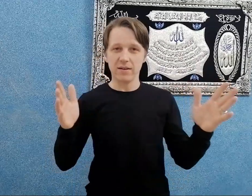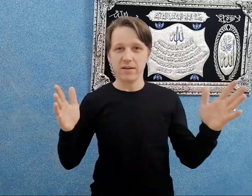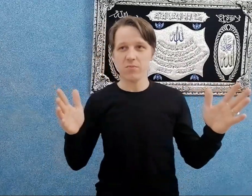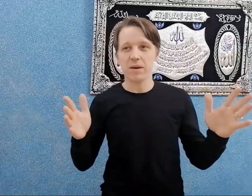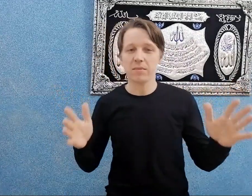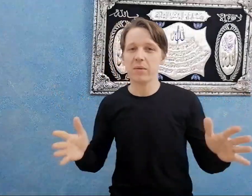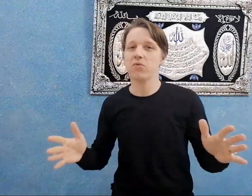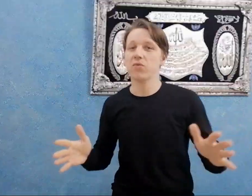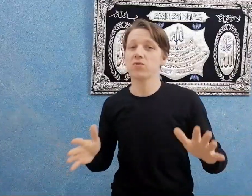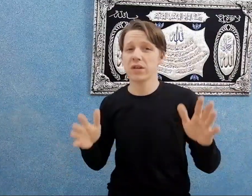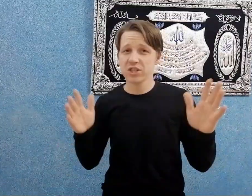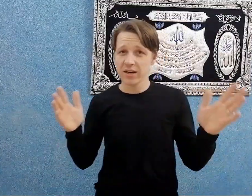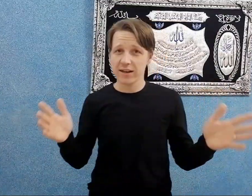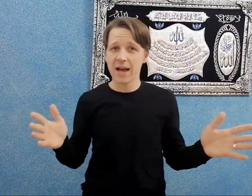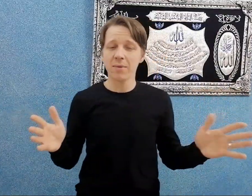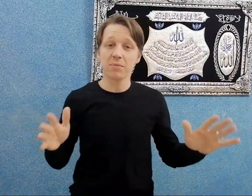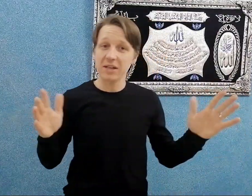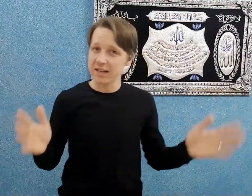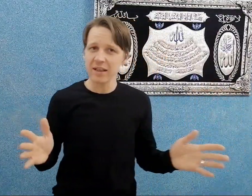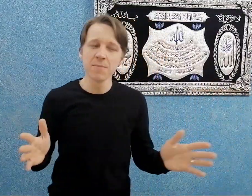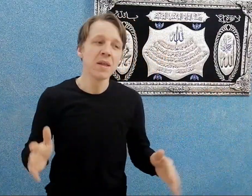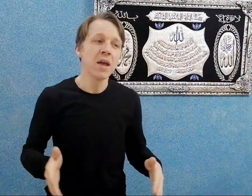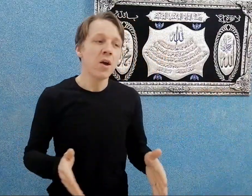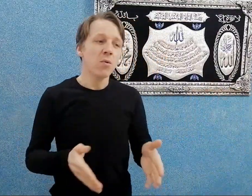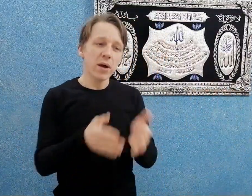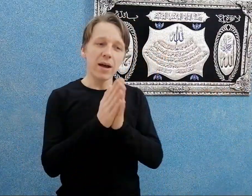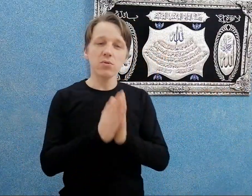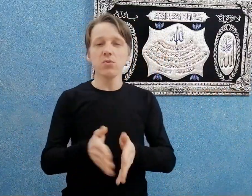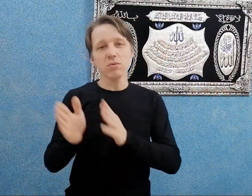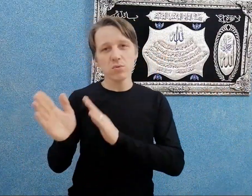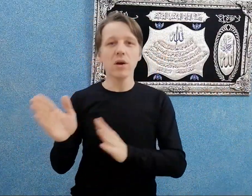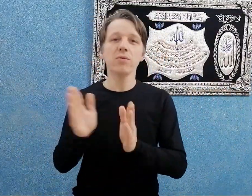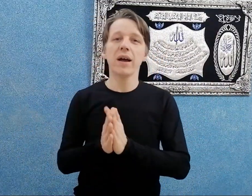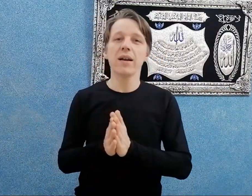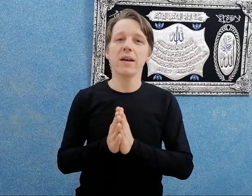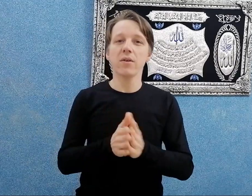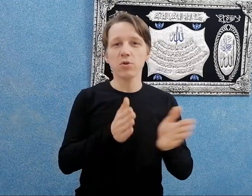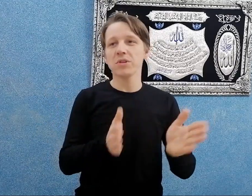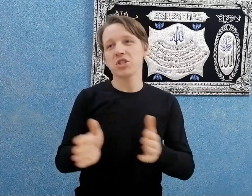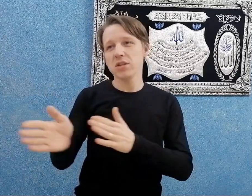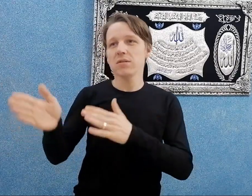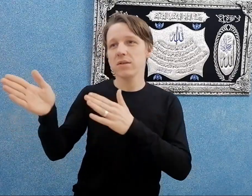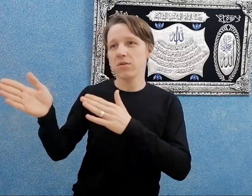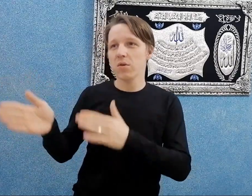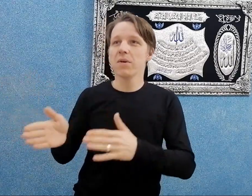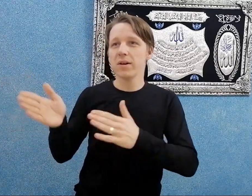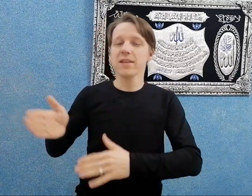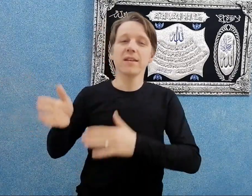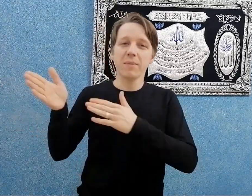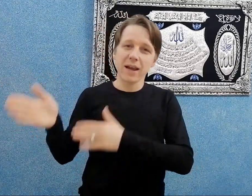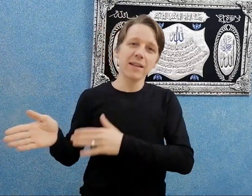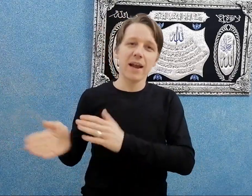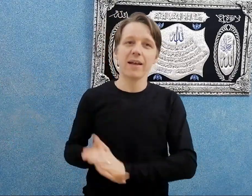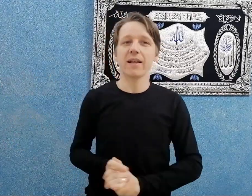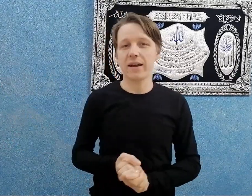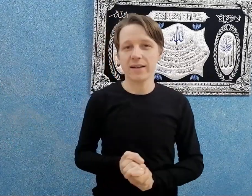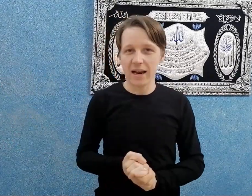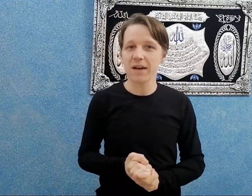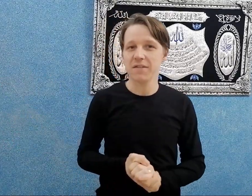هما عملوا فنوس على شكل كعبة كبير جدا واخدوه وراحوا يعلق كانوا ماشيين ان هما راحين المكان اللي هيتعلق